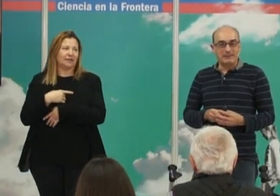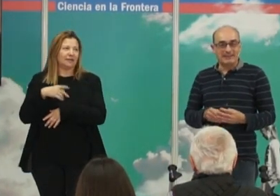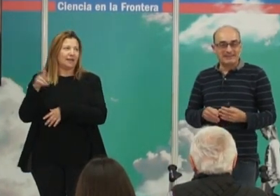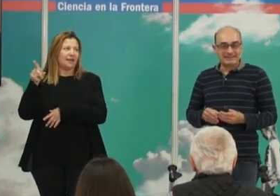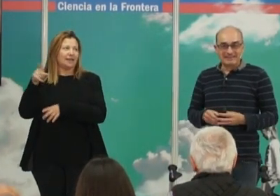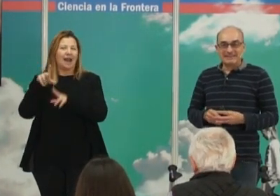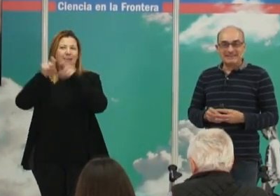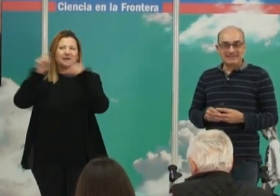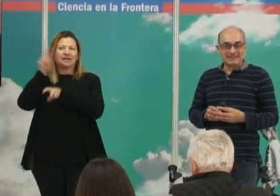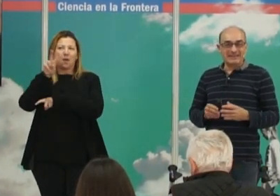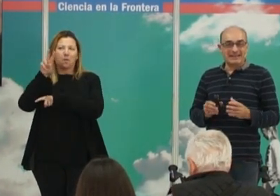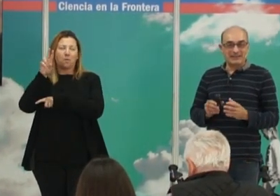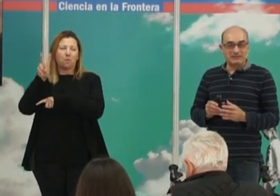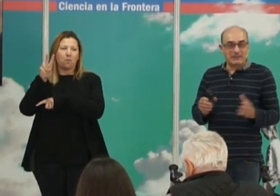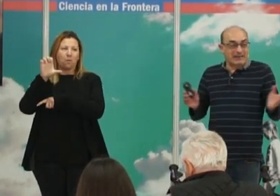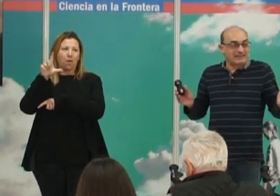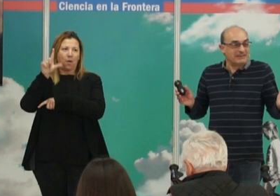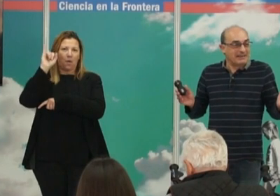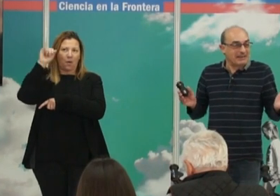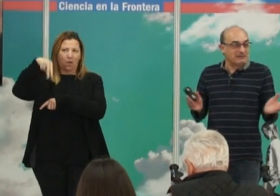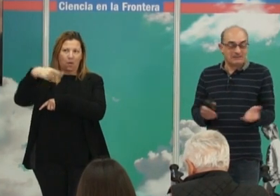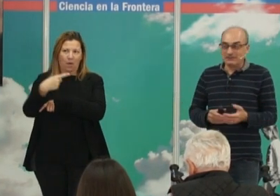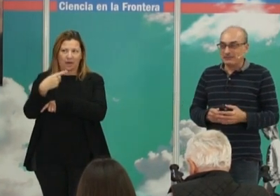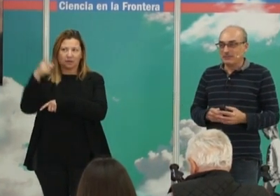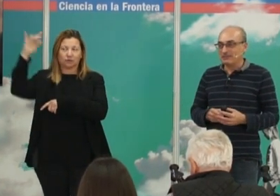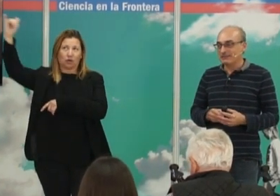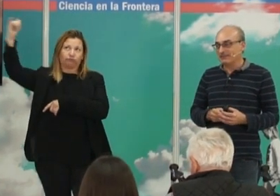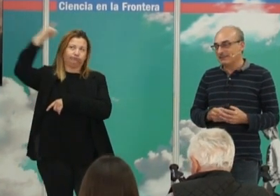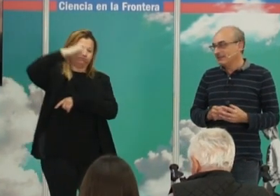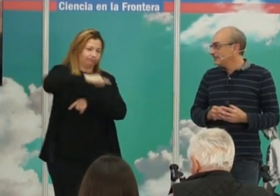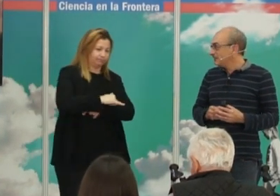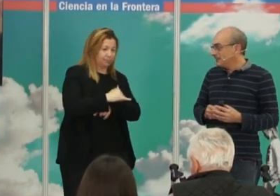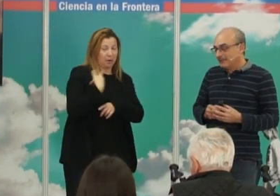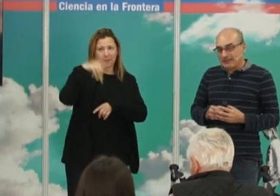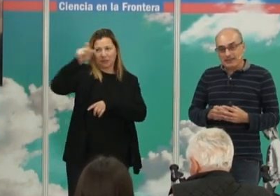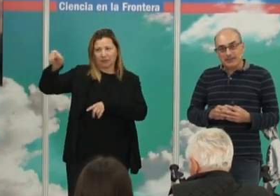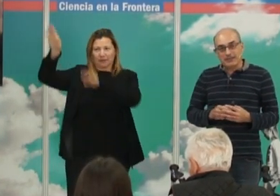Pero bueno, yo he llegado, pero hay gente que no ha llegado, cosa incomprensible.